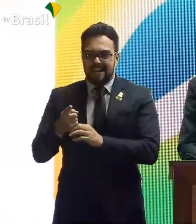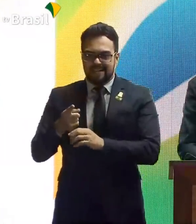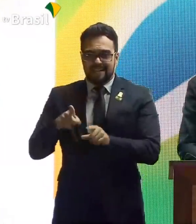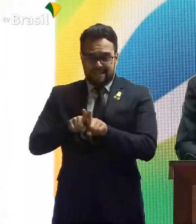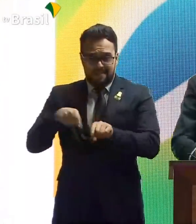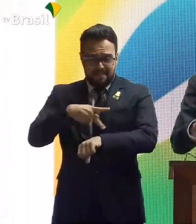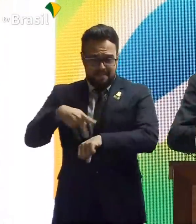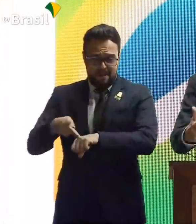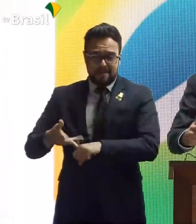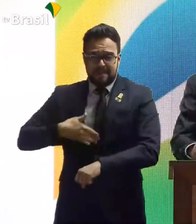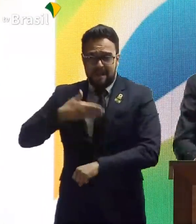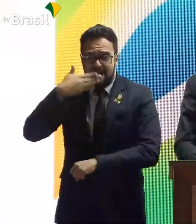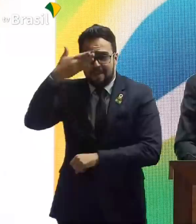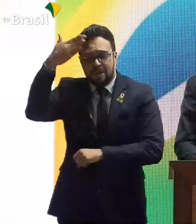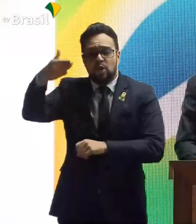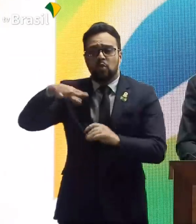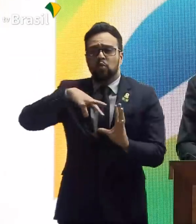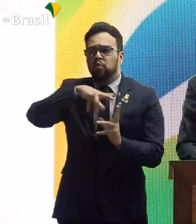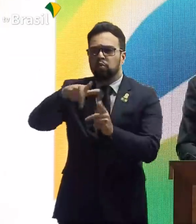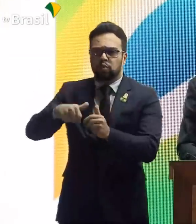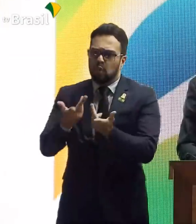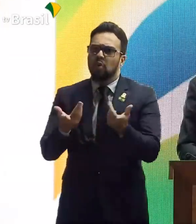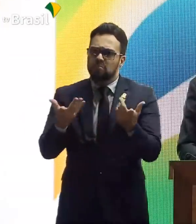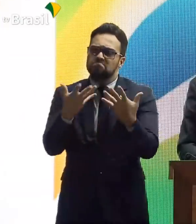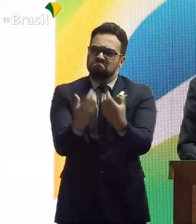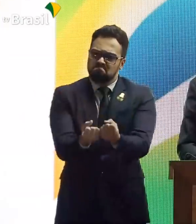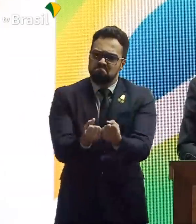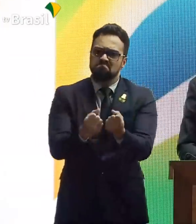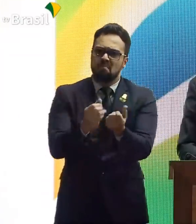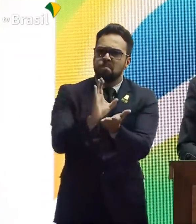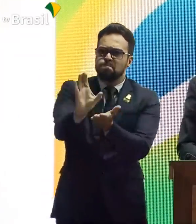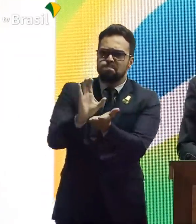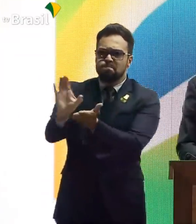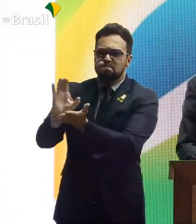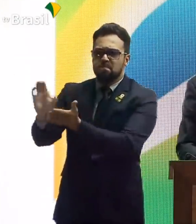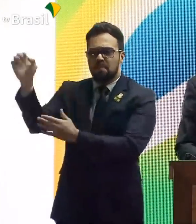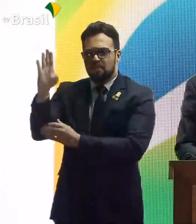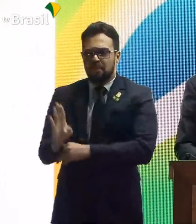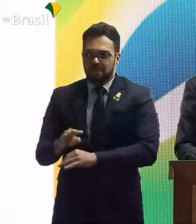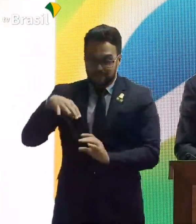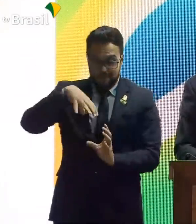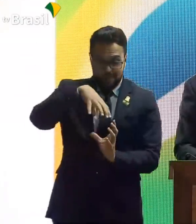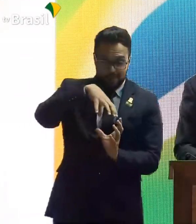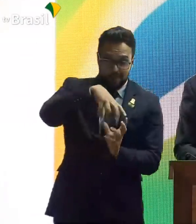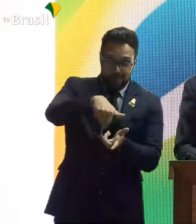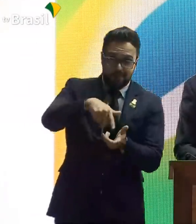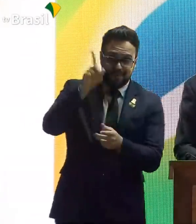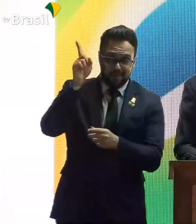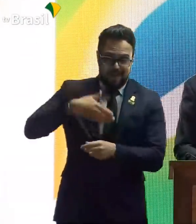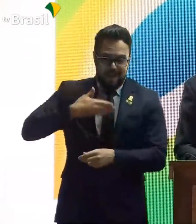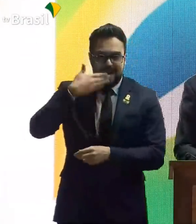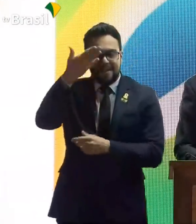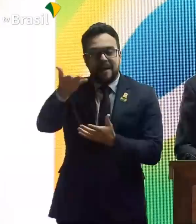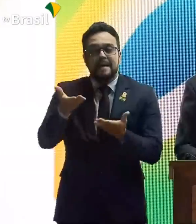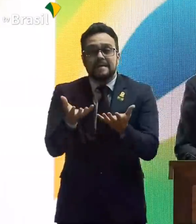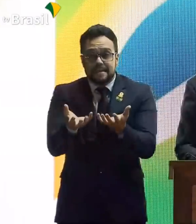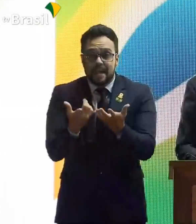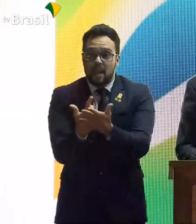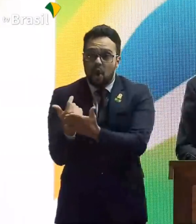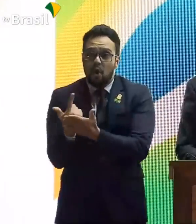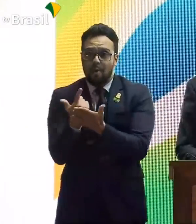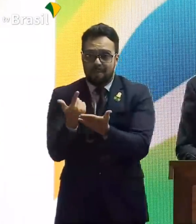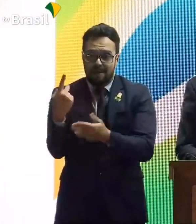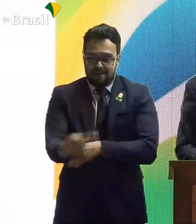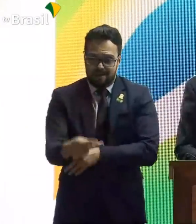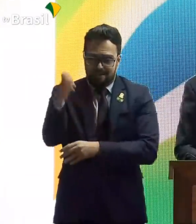árabes, todos anunciaram investimento no Brasil. O mundo árabe quer comprar nossos comóis no campo.